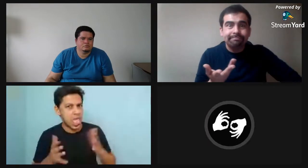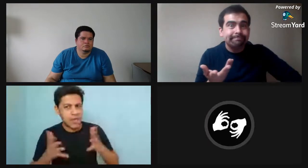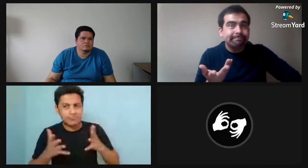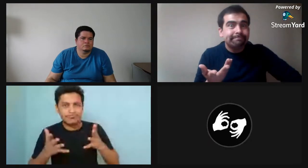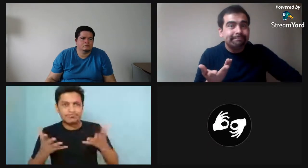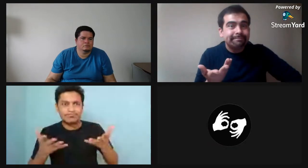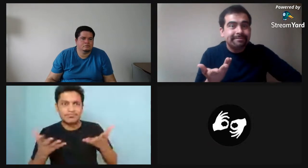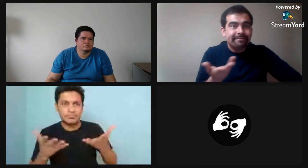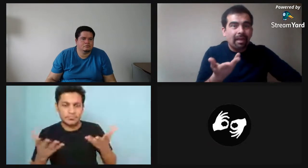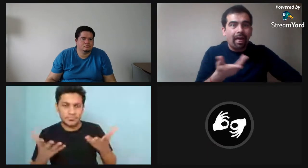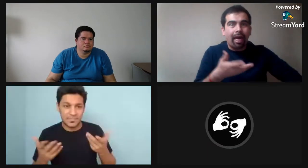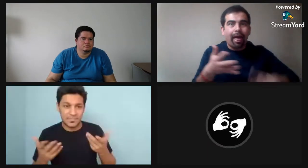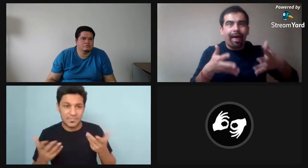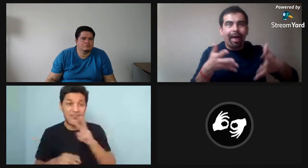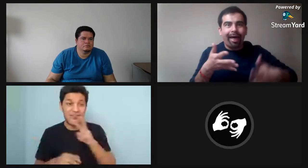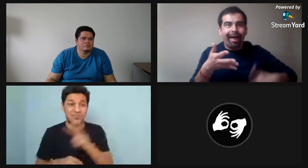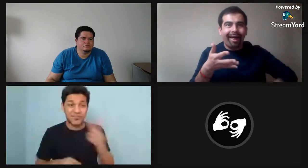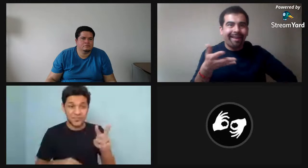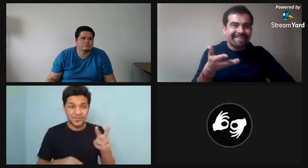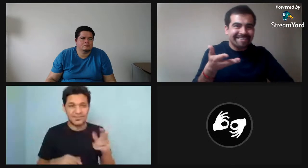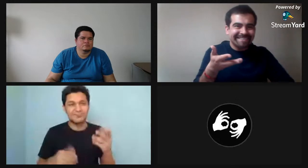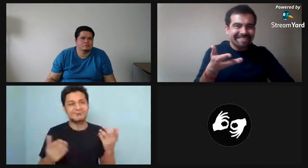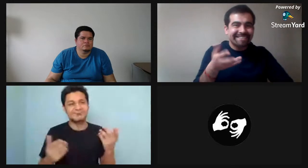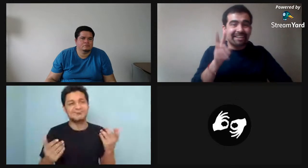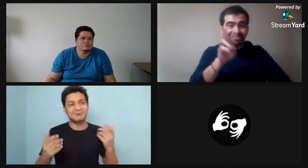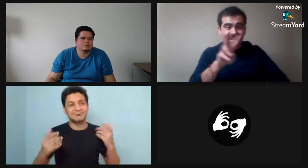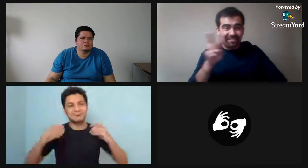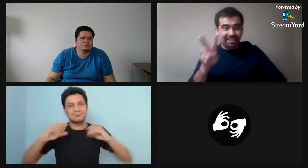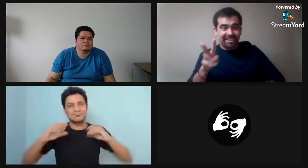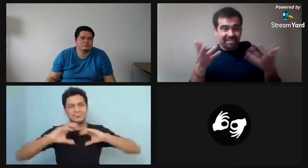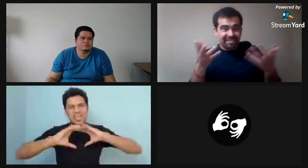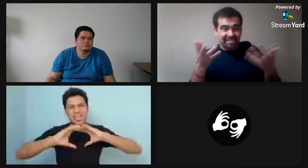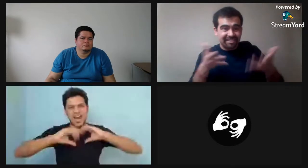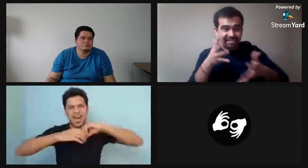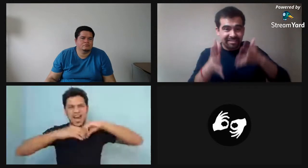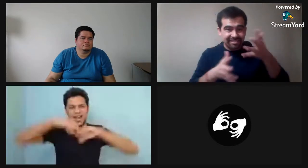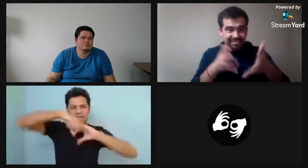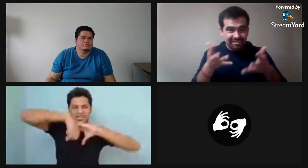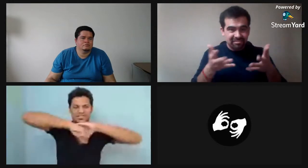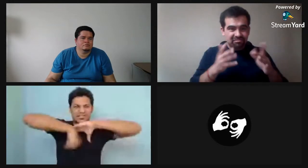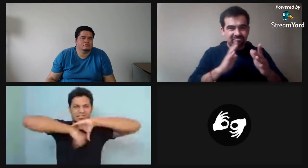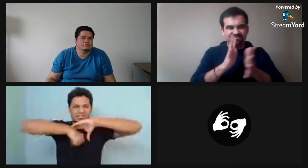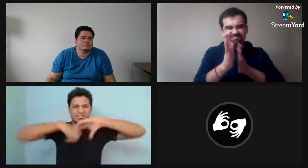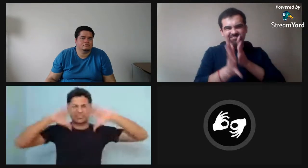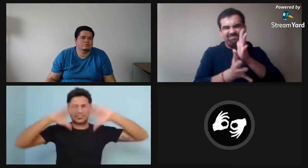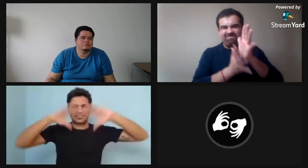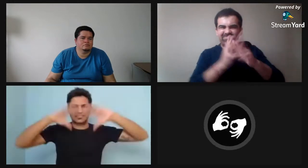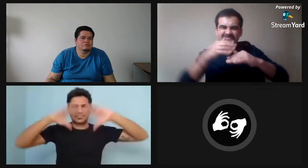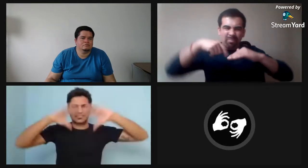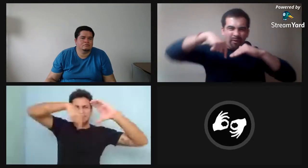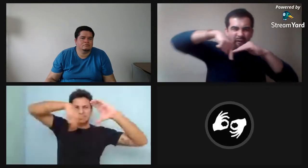Pero la intérprete, ¿qué hace por la voz? ¿Qué? El vernáculo visual